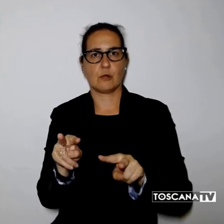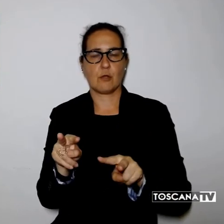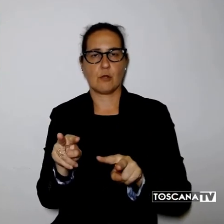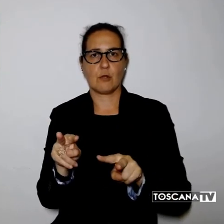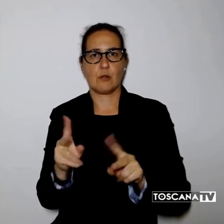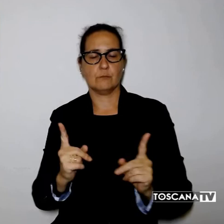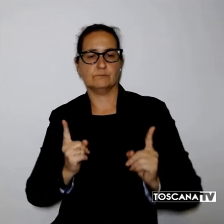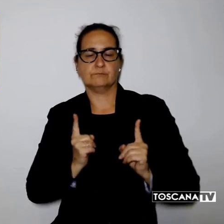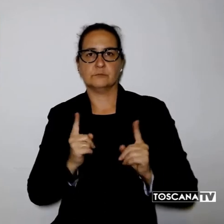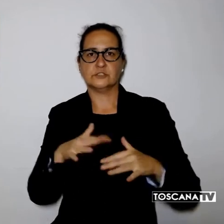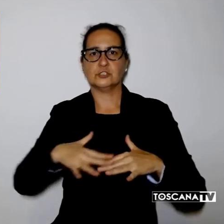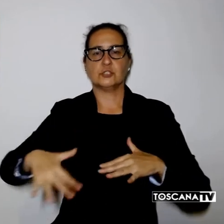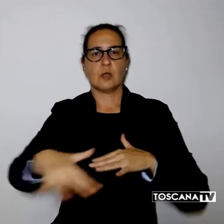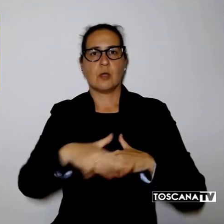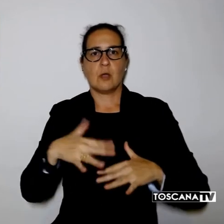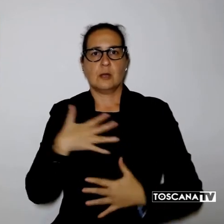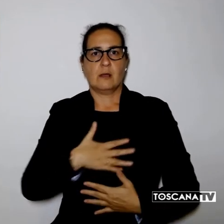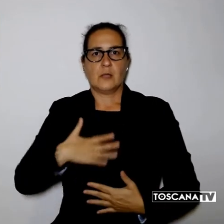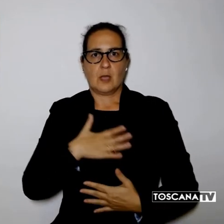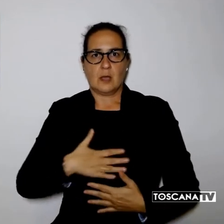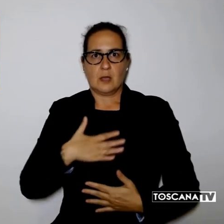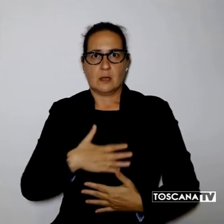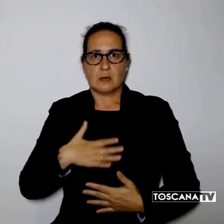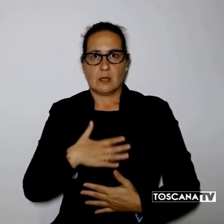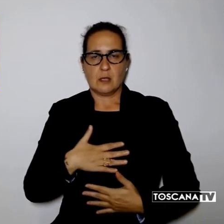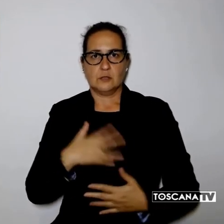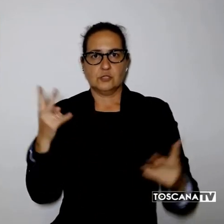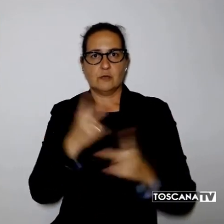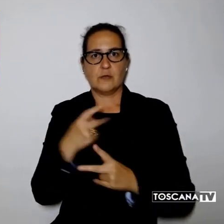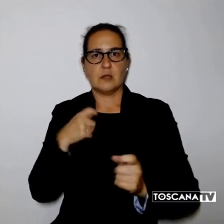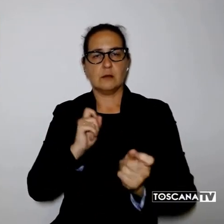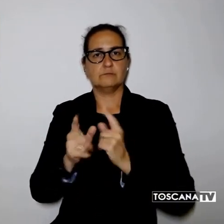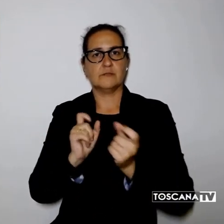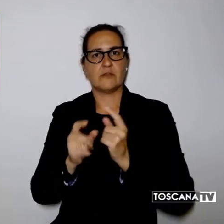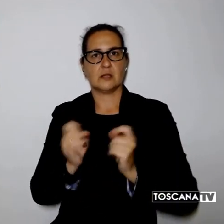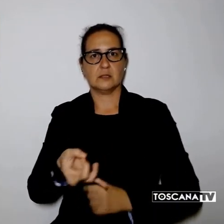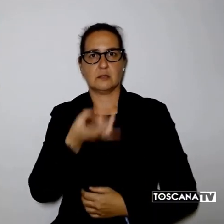delle zone di viareggio più battute da chi alimenta il mercato degli stupefacenti.